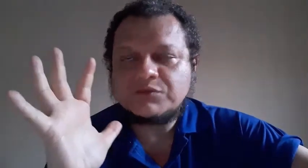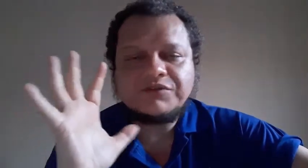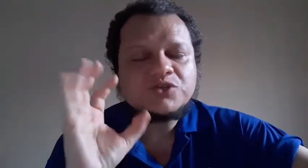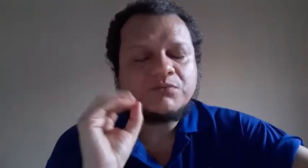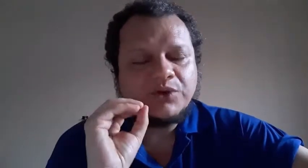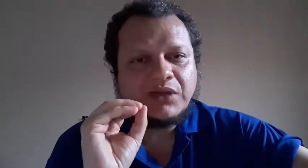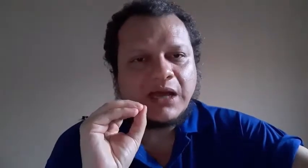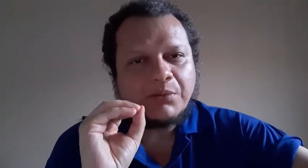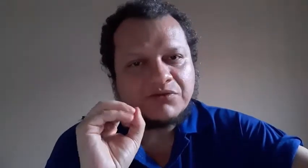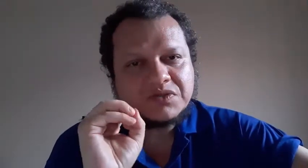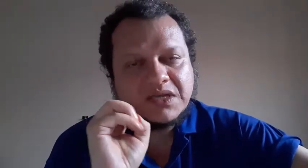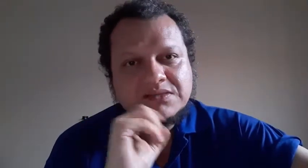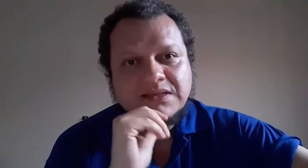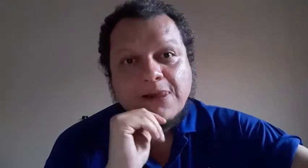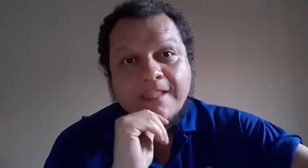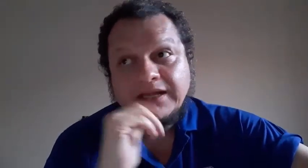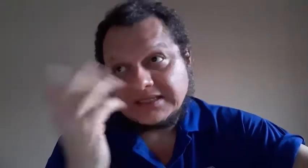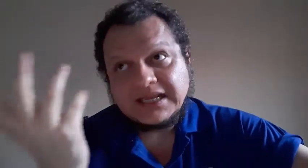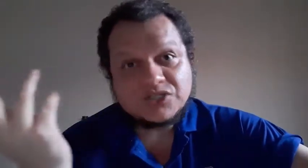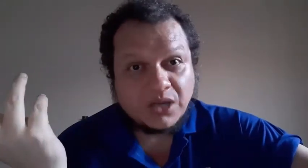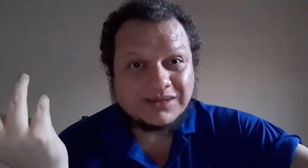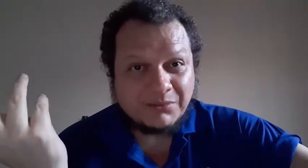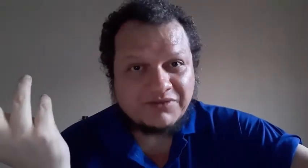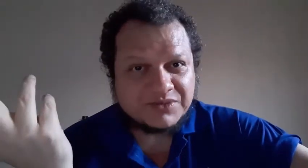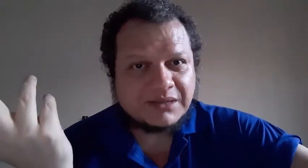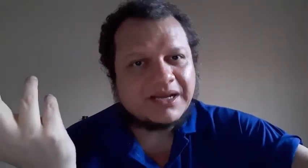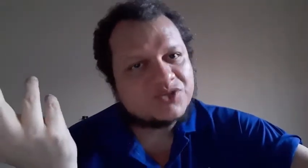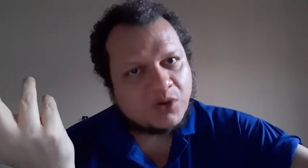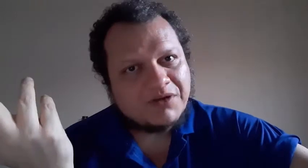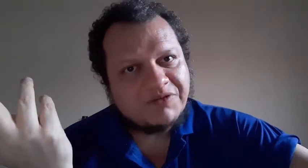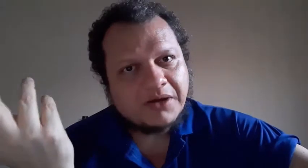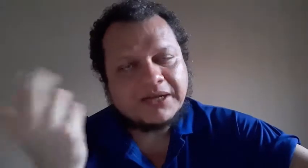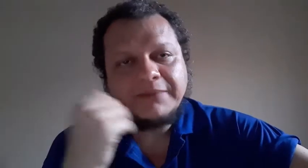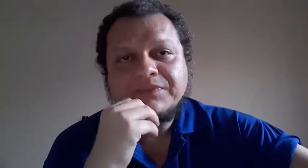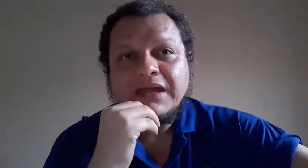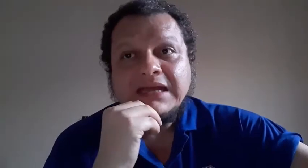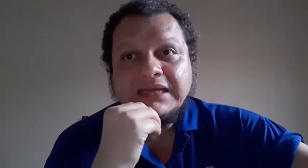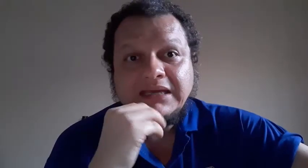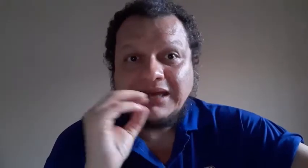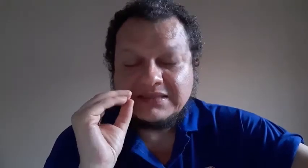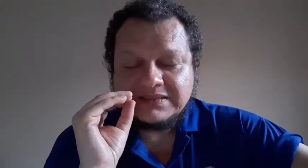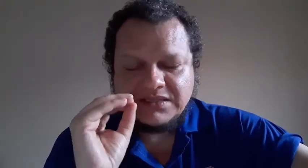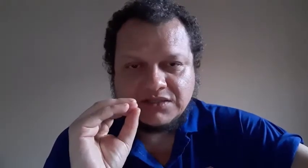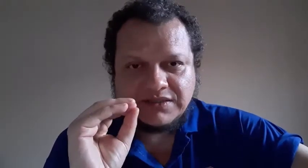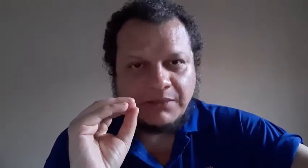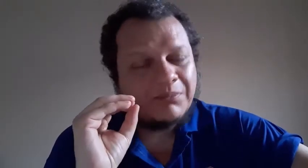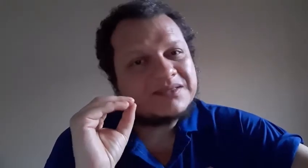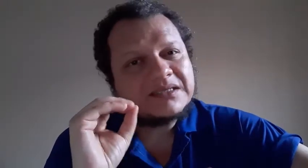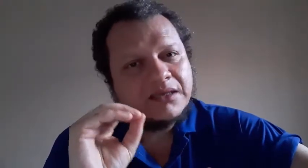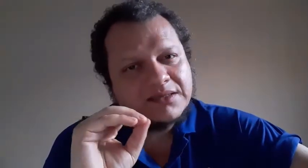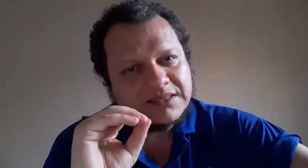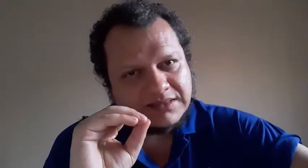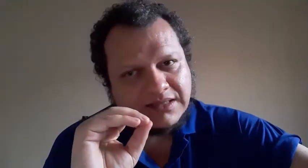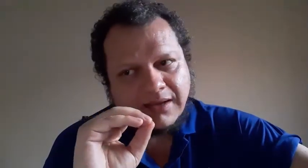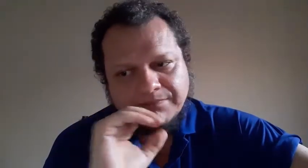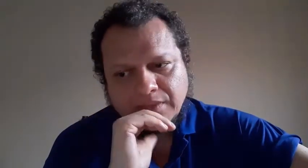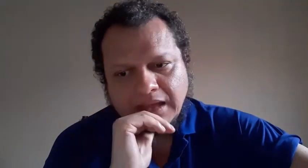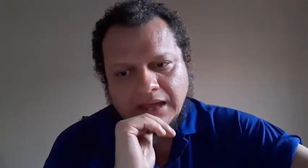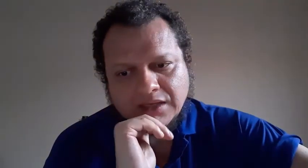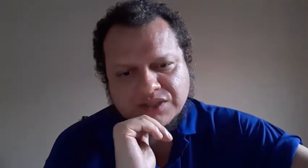um vídeo muito legal pra vocês, e na sala de aula também vamos trabalhar isso de alguma forma, né? Que existem pesquisas, tá? Que já